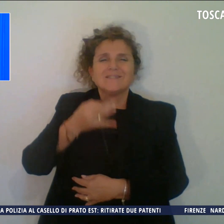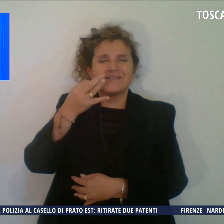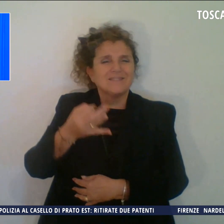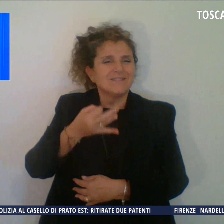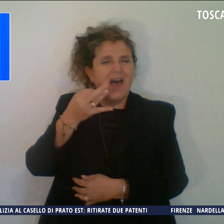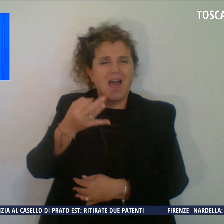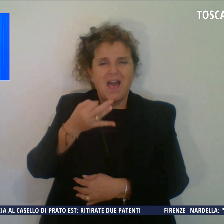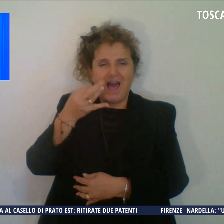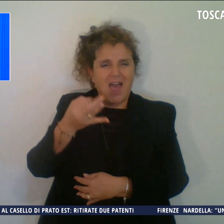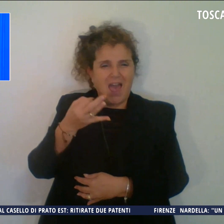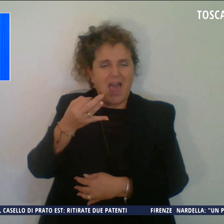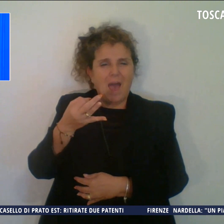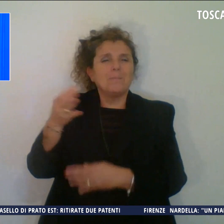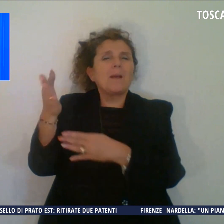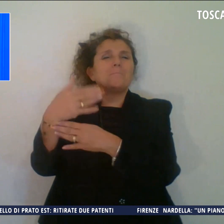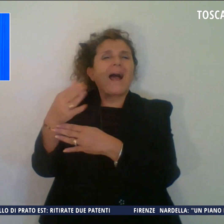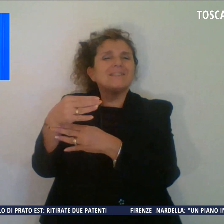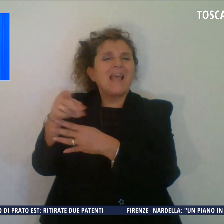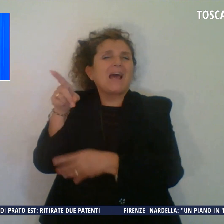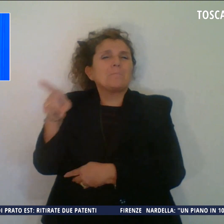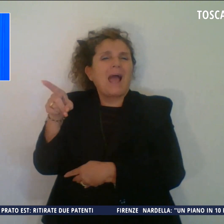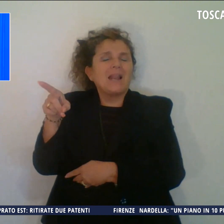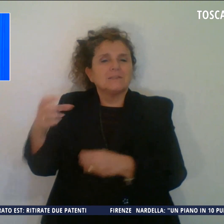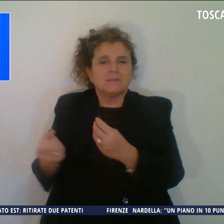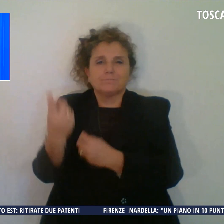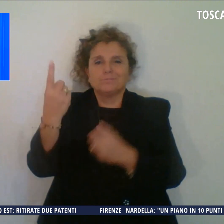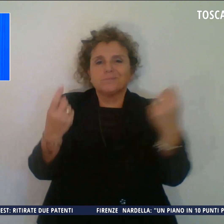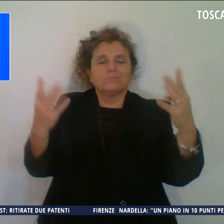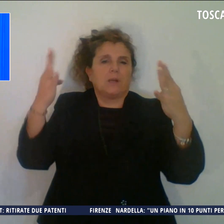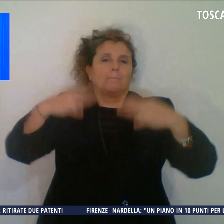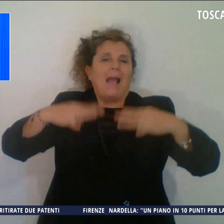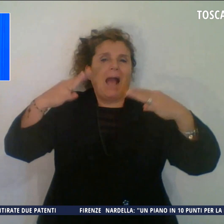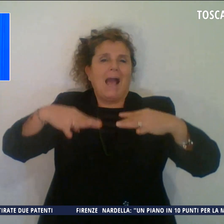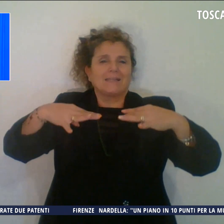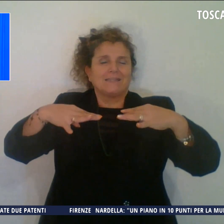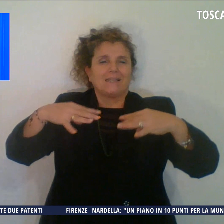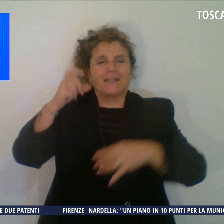Palestina spuntano durante le partite degli Amaranto.